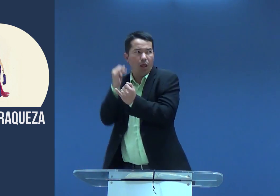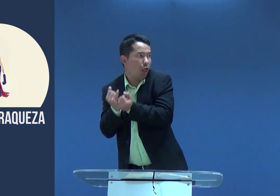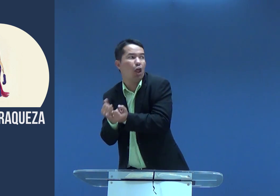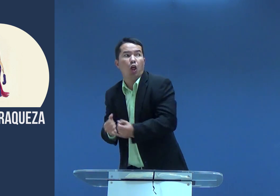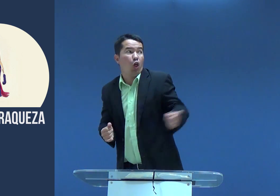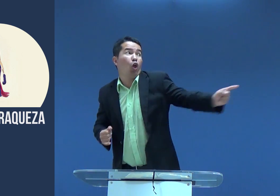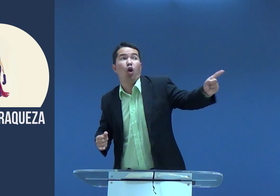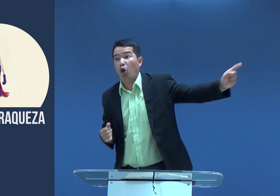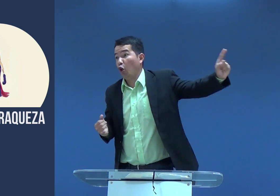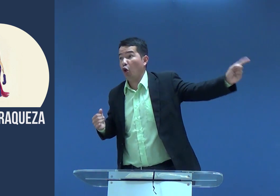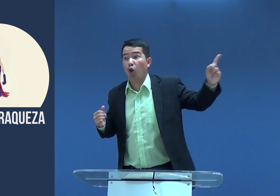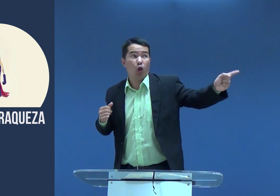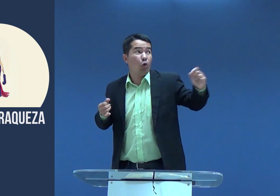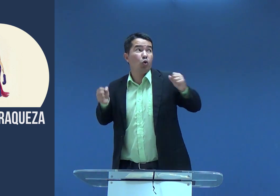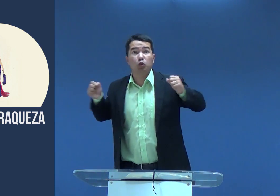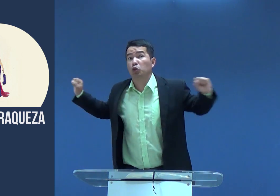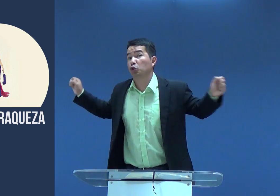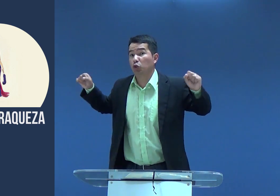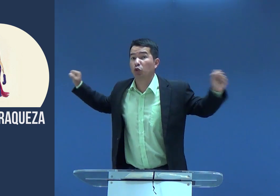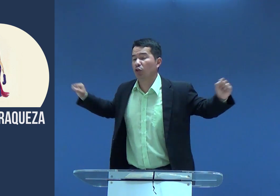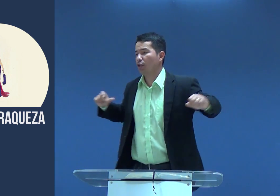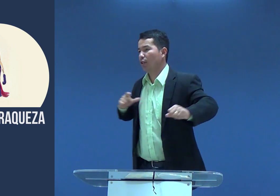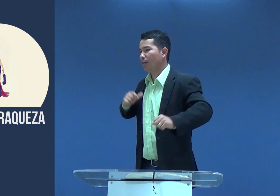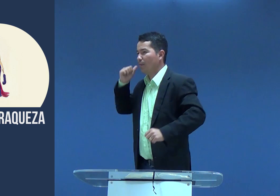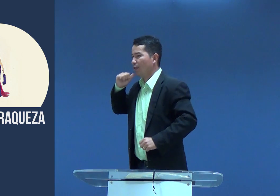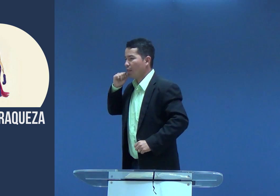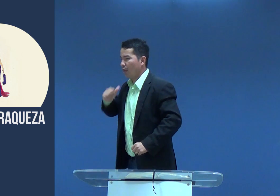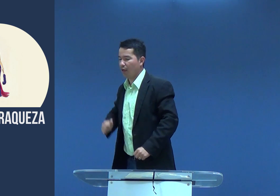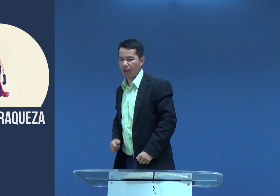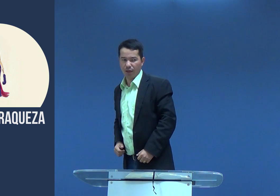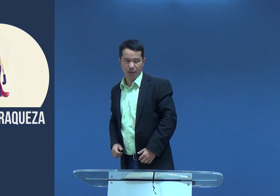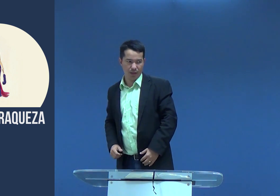as pessoas sempre falavam, não, olha a sensação chegando aí,